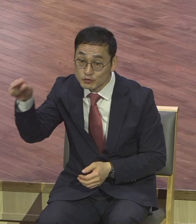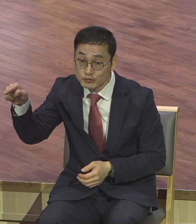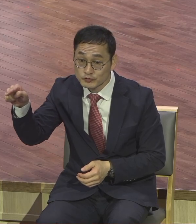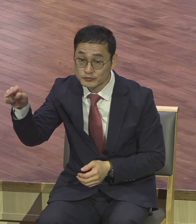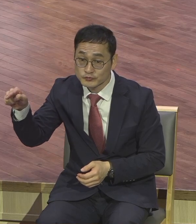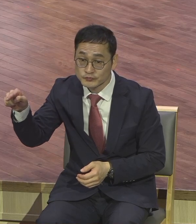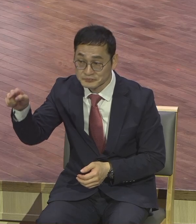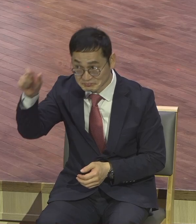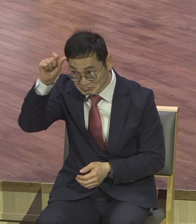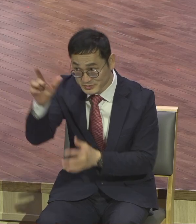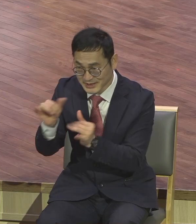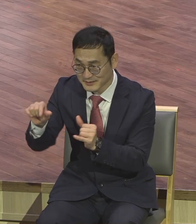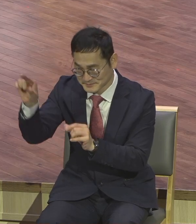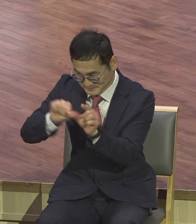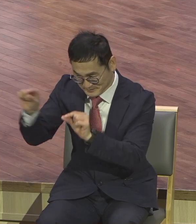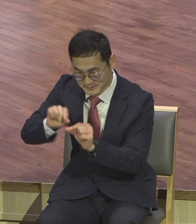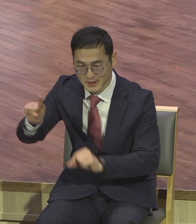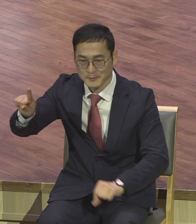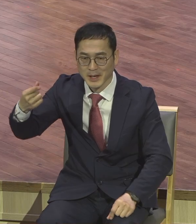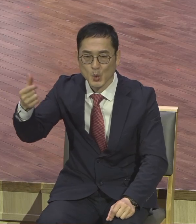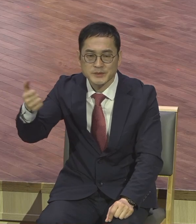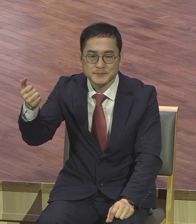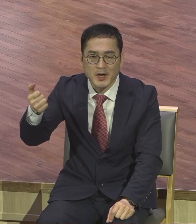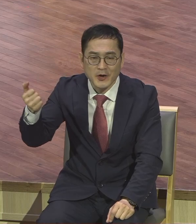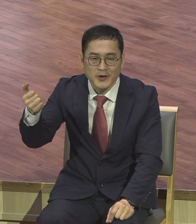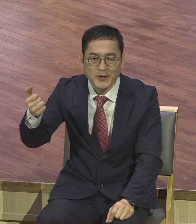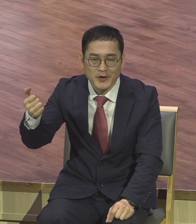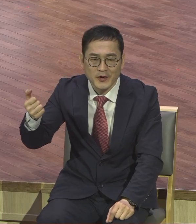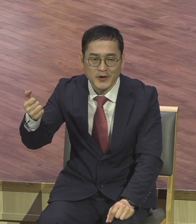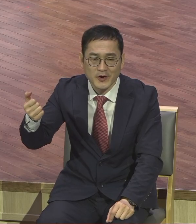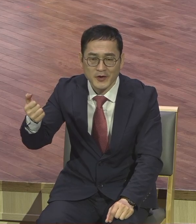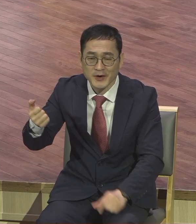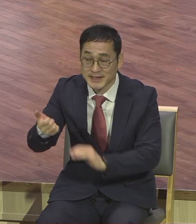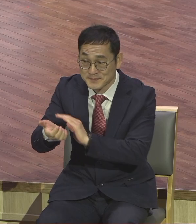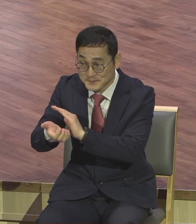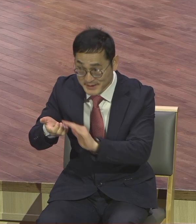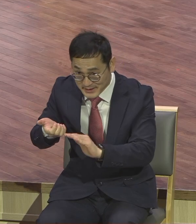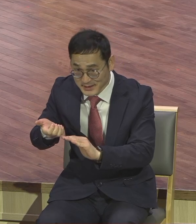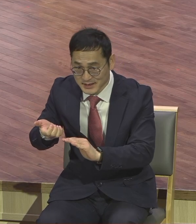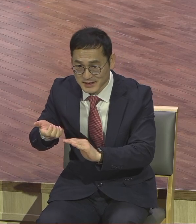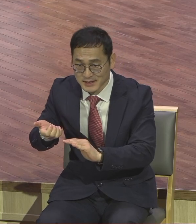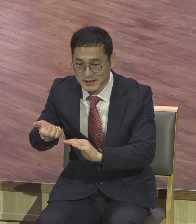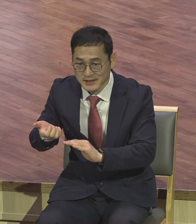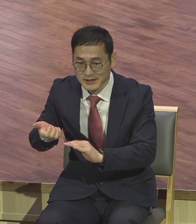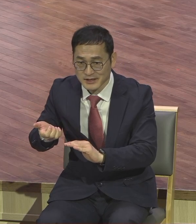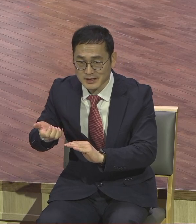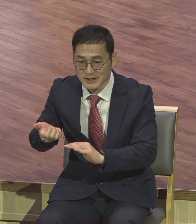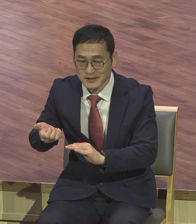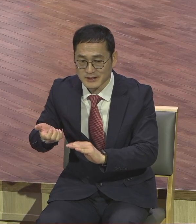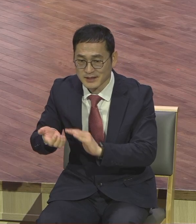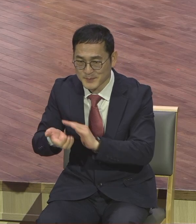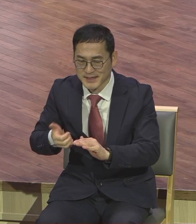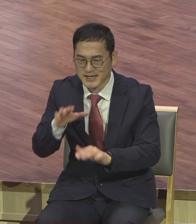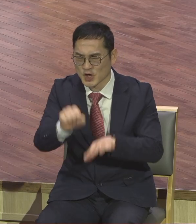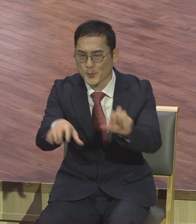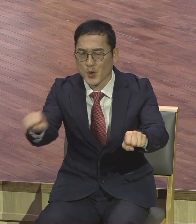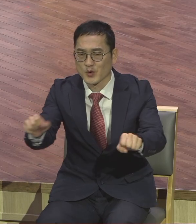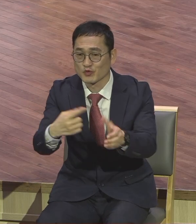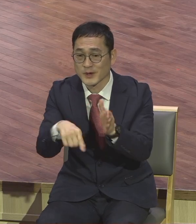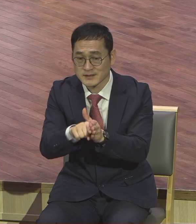150명 됩니다. 그래서 미리 정복이 뭐냐. 우리는 다민족을 미리 정복해야 된다. 다민족 시대예요. 지금